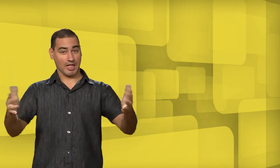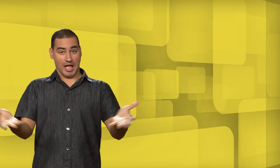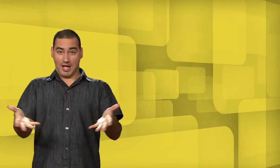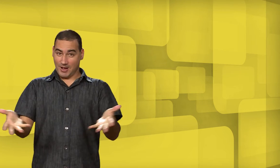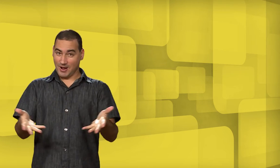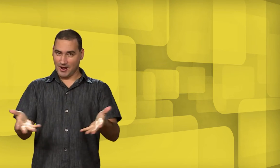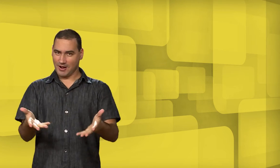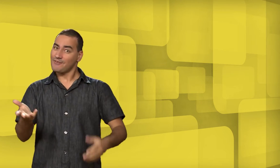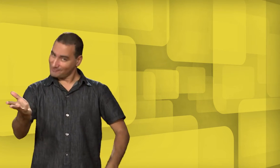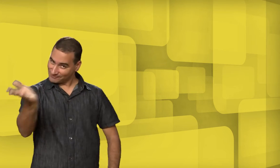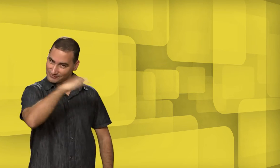Vamos aprender?